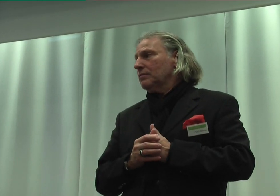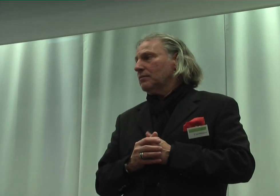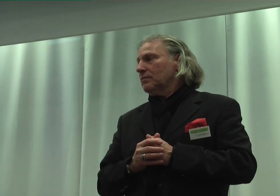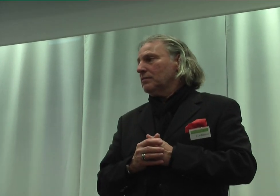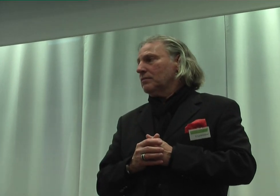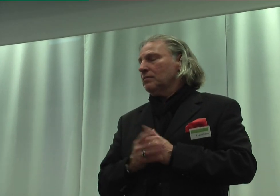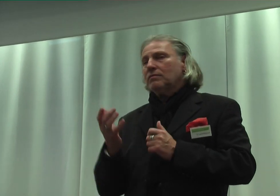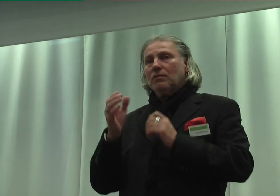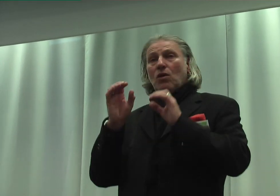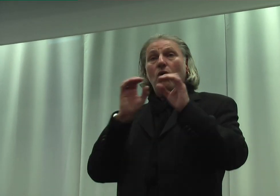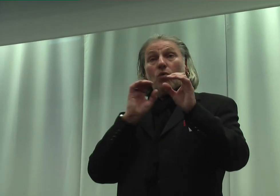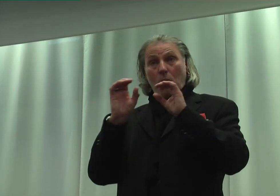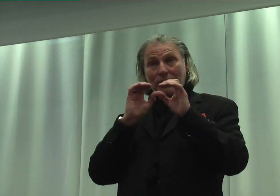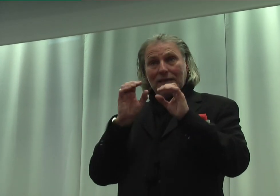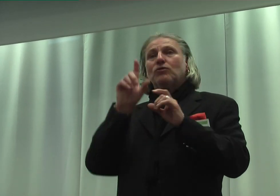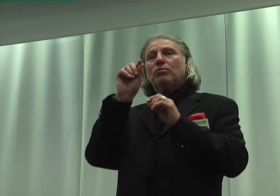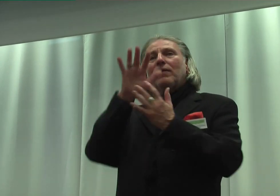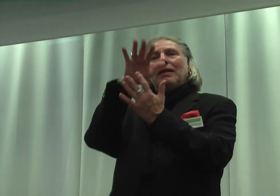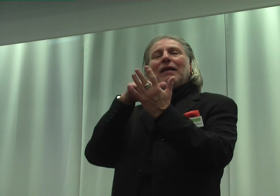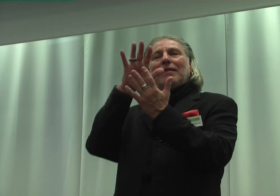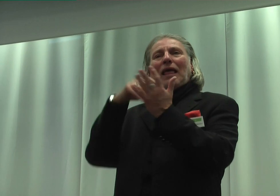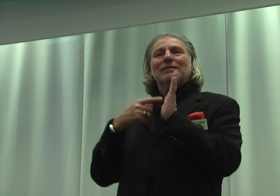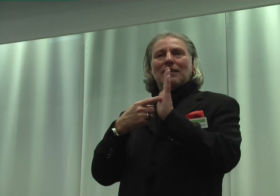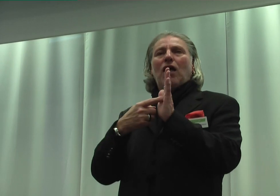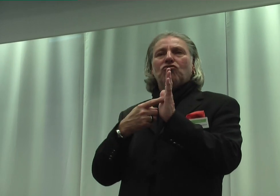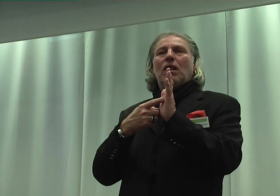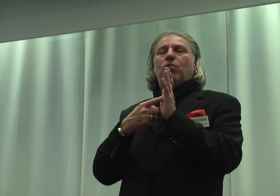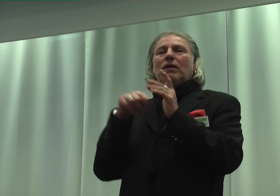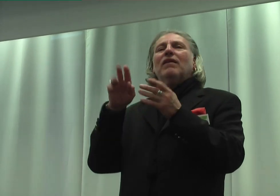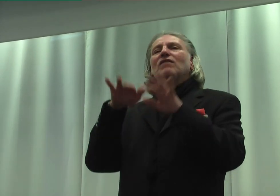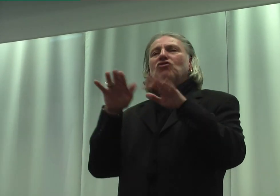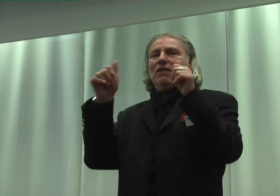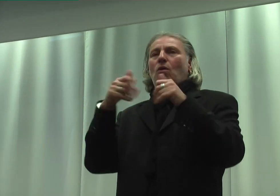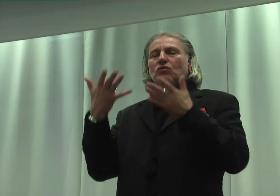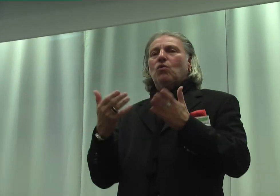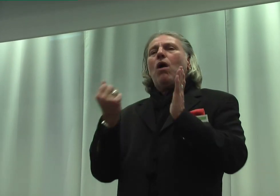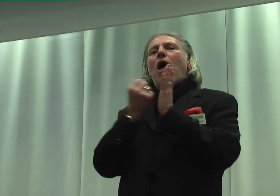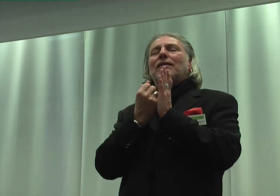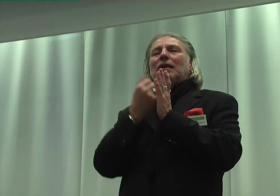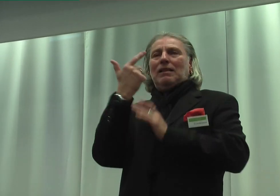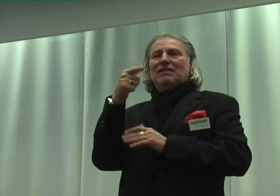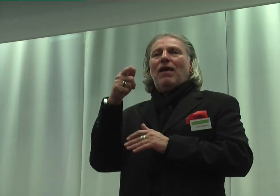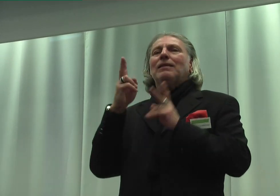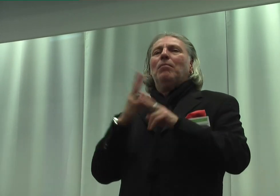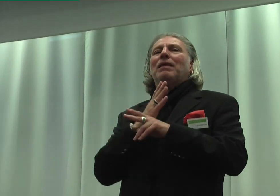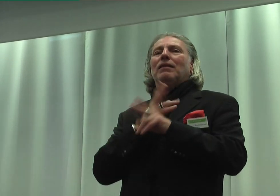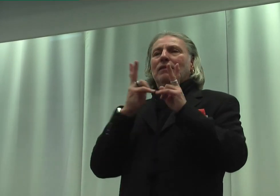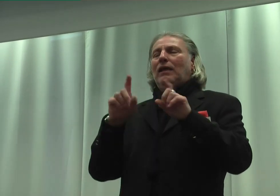Kommunikation schließt Textdarstellungen allerliegen Formen ein, in diesem Artikel 2 der Bienenrechtskonvention, und gibt auf diese